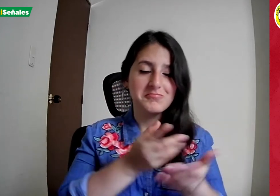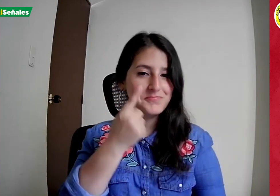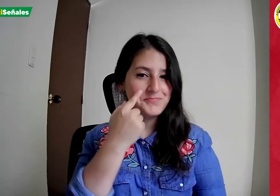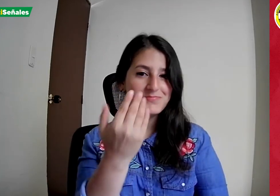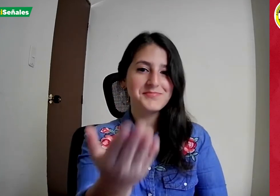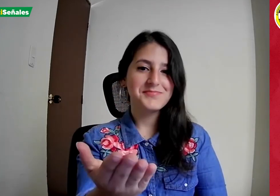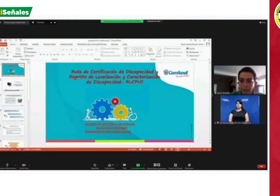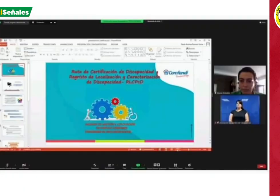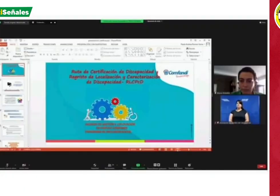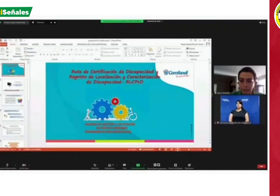Miremos.